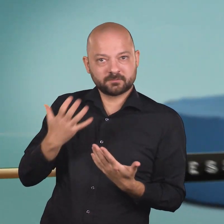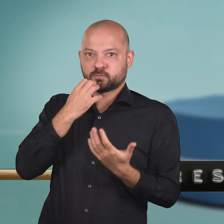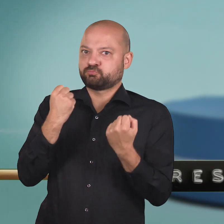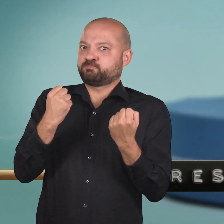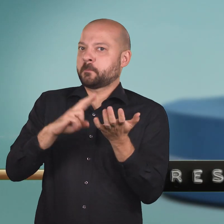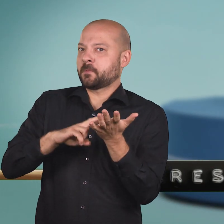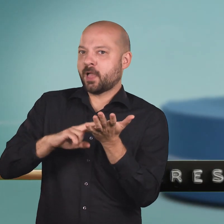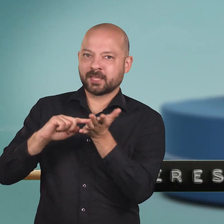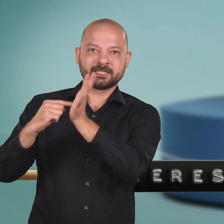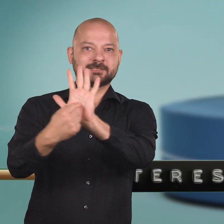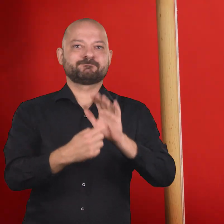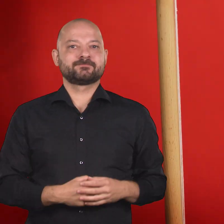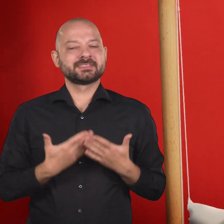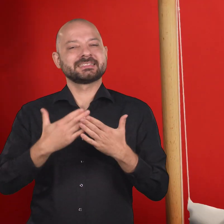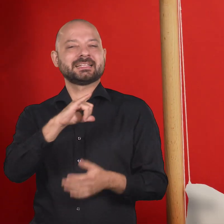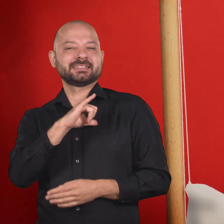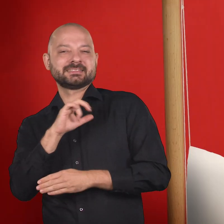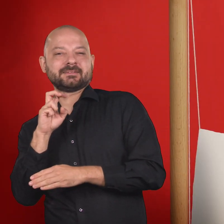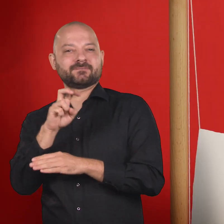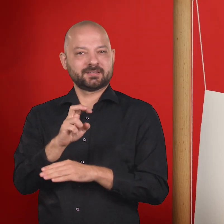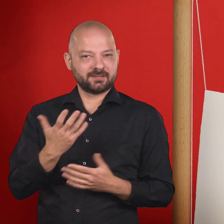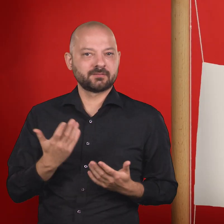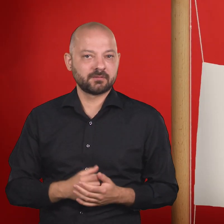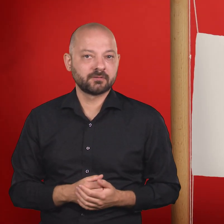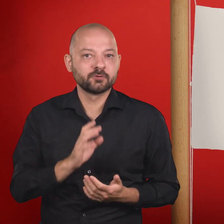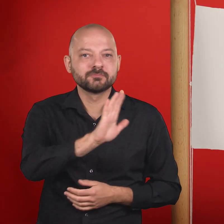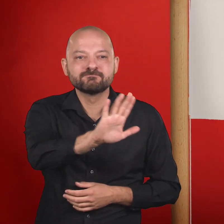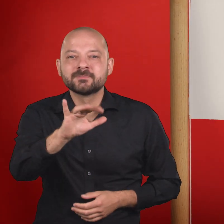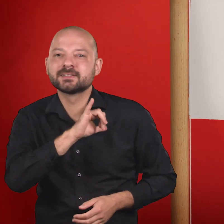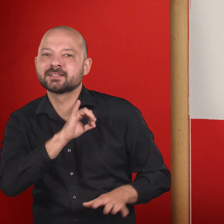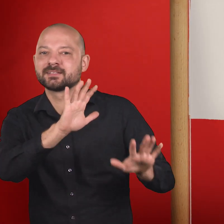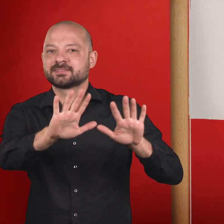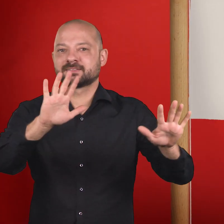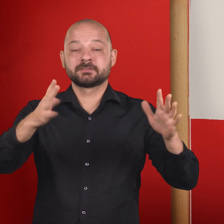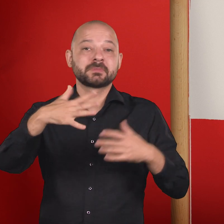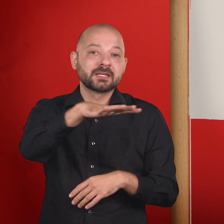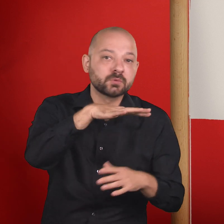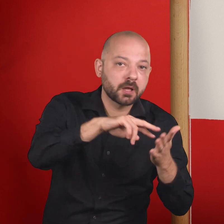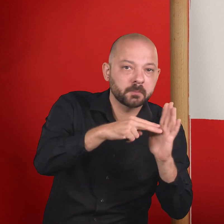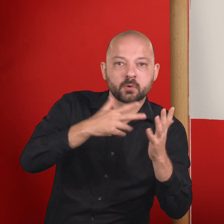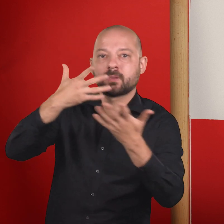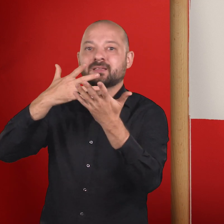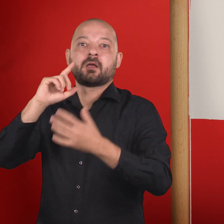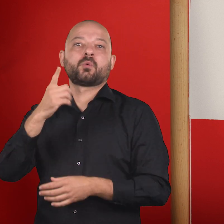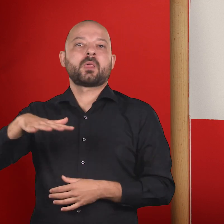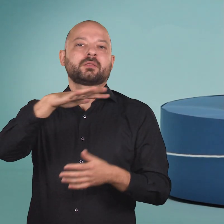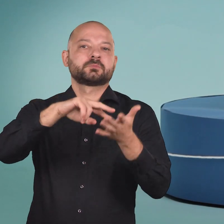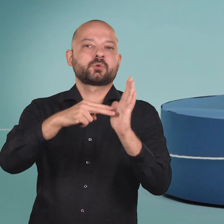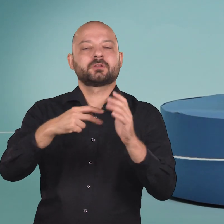Interessensvertreter. Wir halten die Handwerksinteressen in der Regionallandes-, Bundes- und Europapolitik hoch. Wir sind